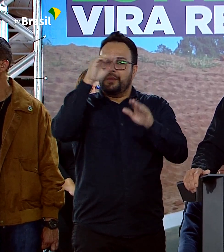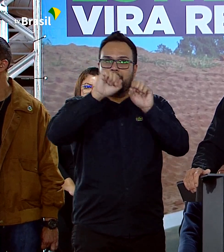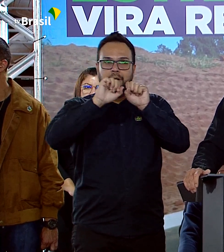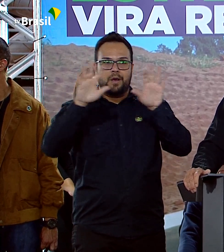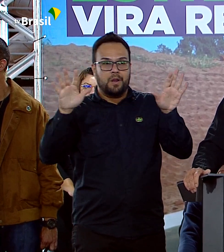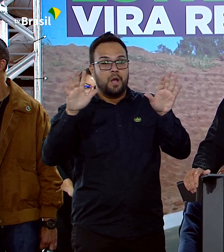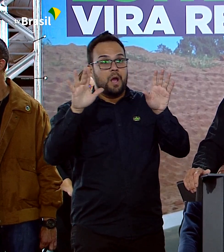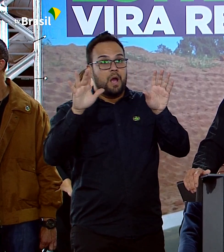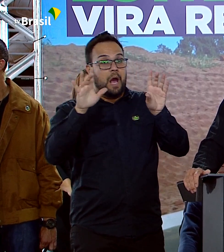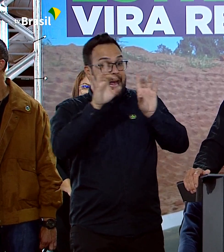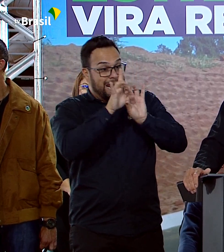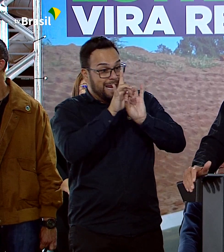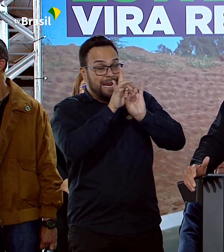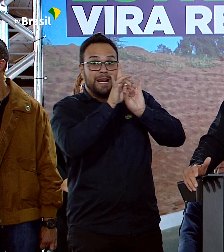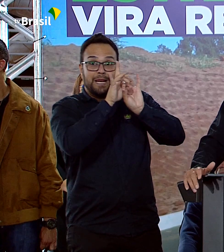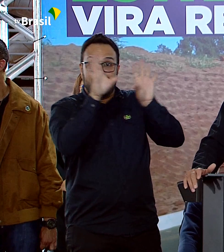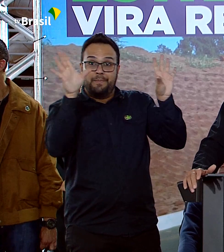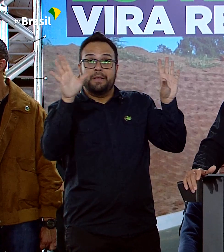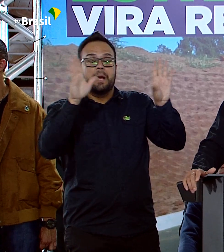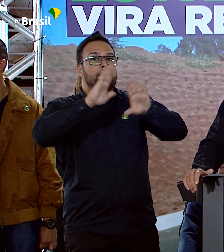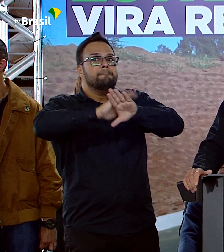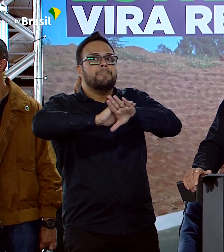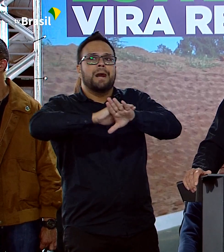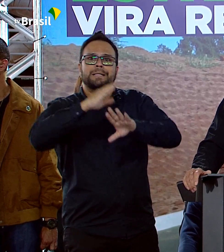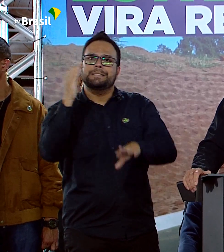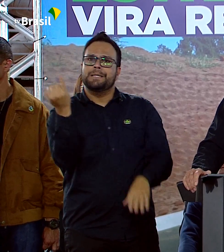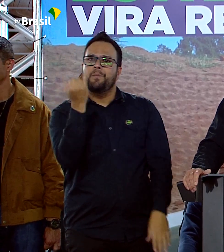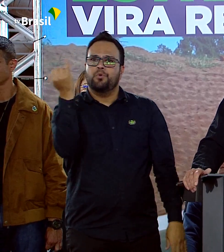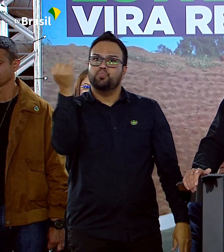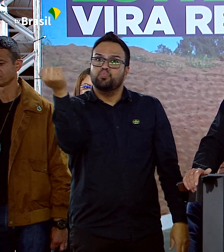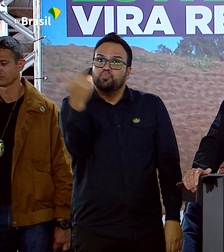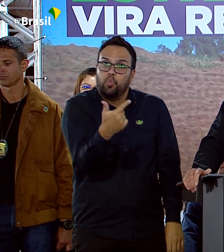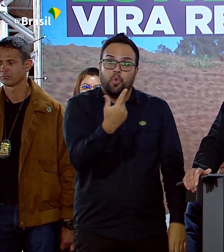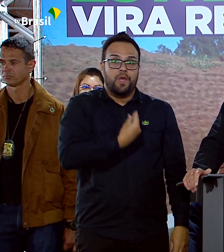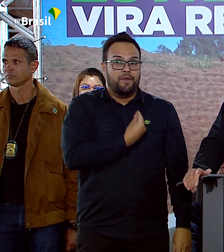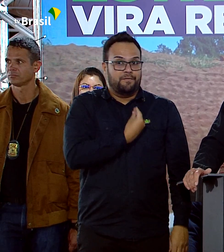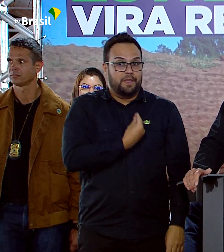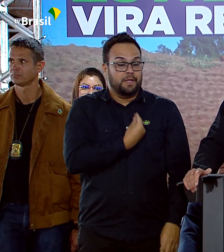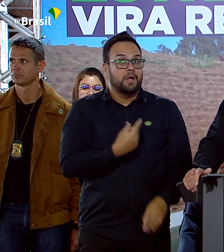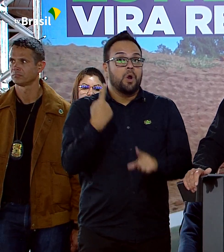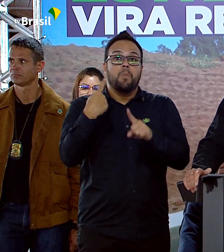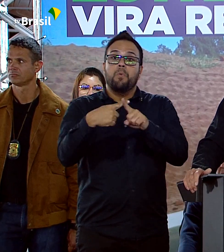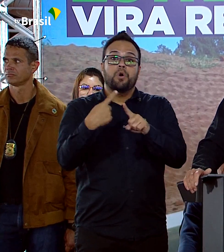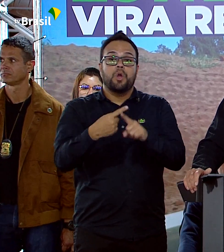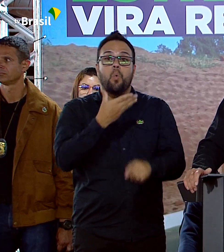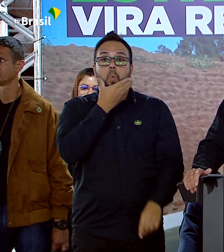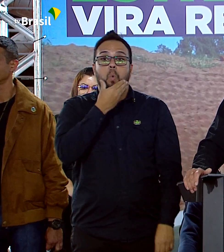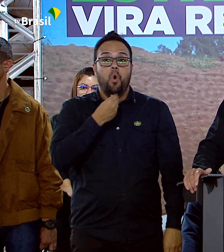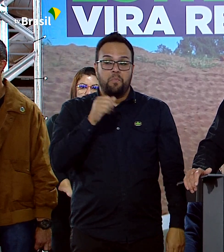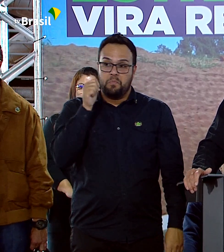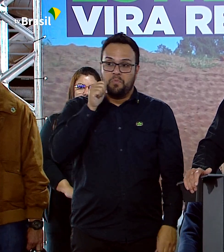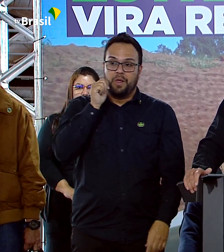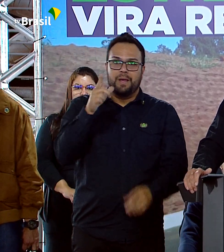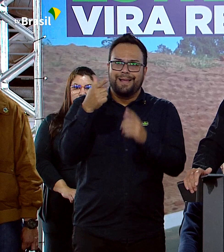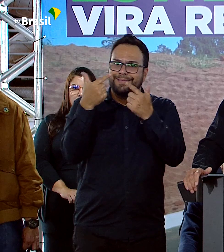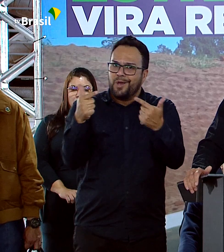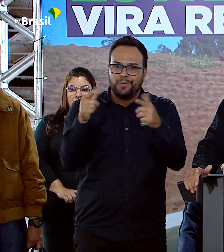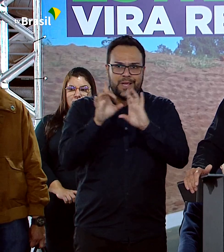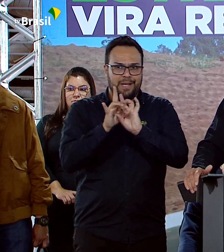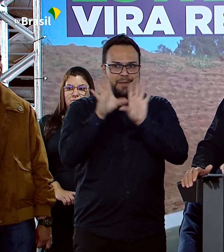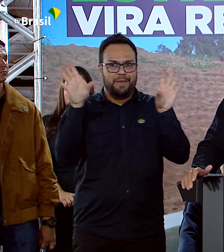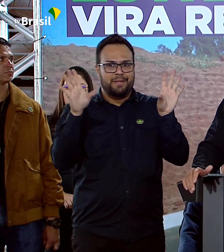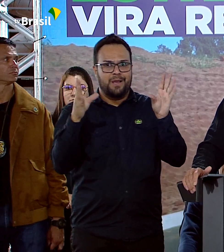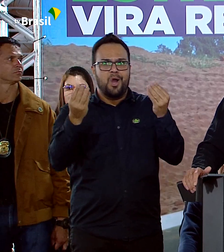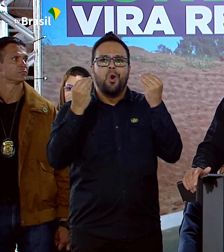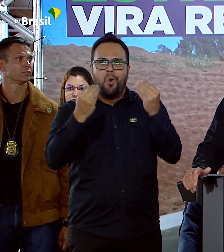A liberdade é mais importante que a própria vida, porque um homem ou uma mulher sem liberdade não